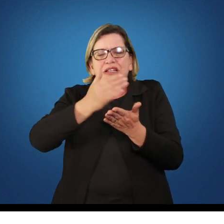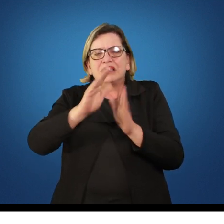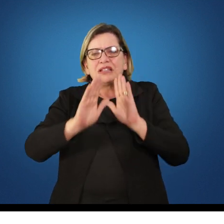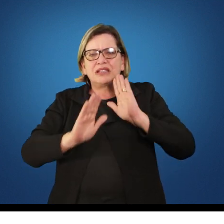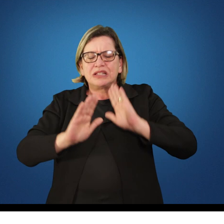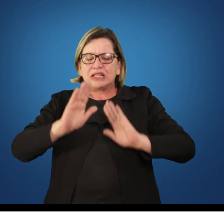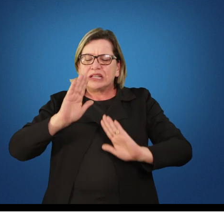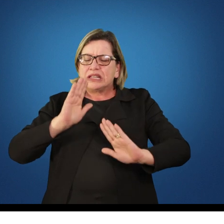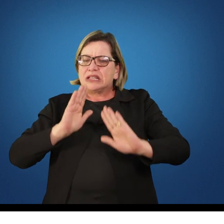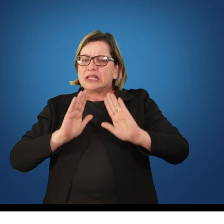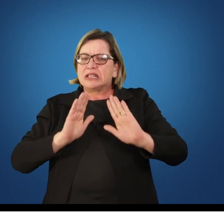cuidado